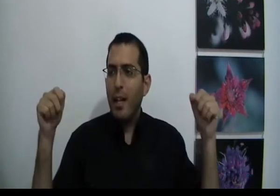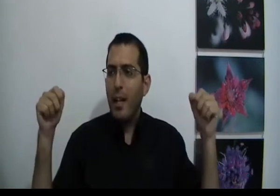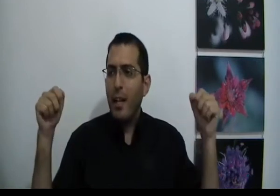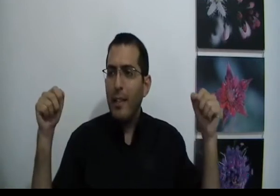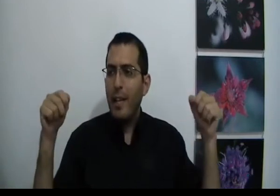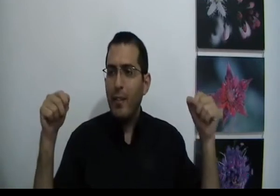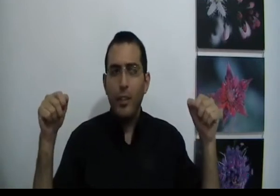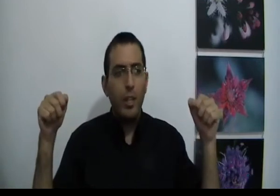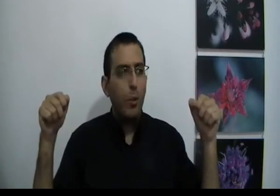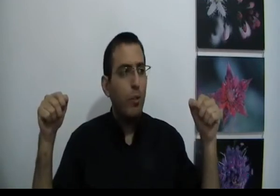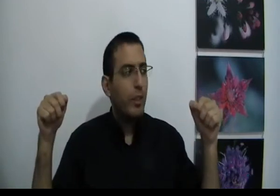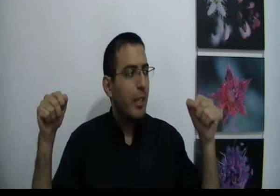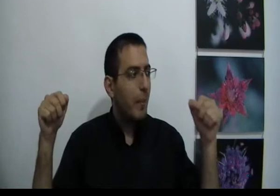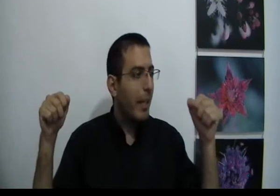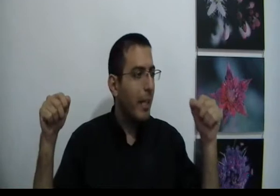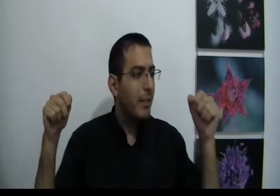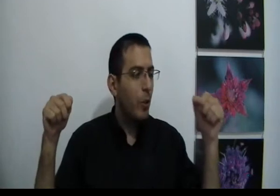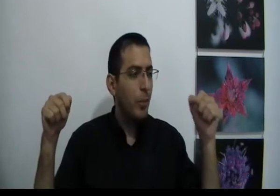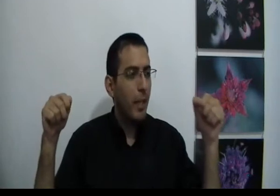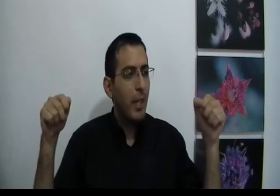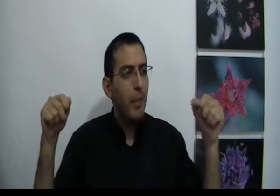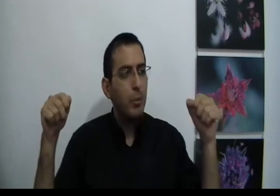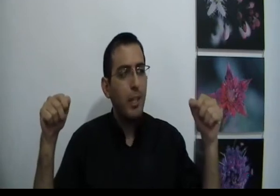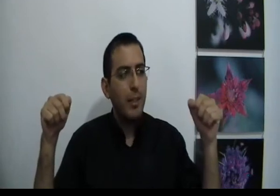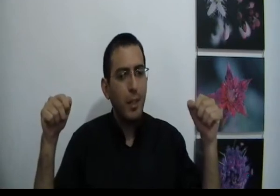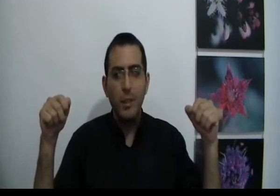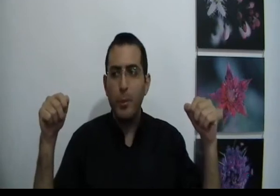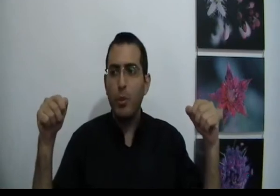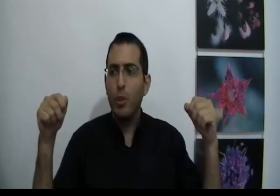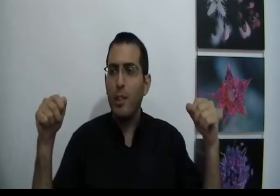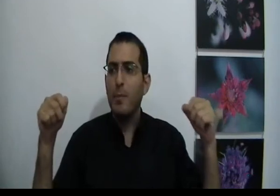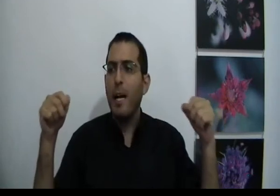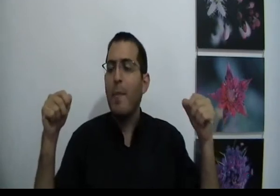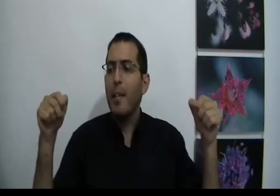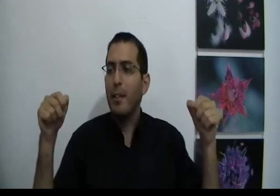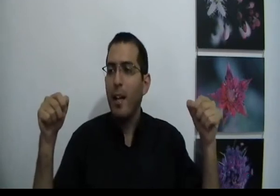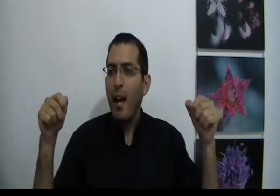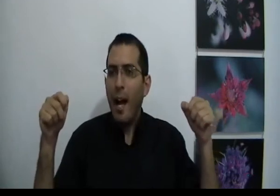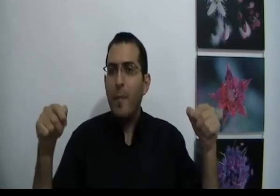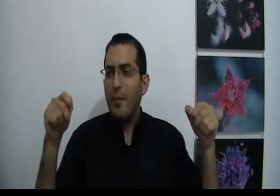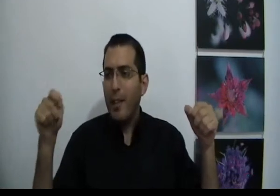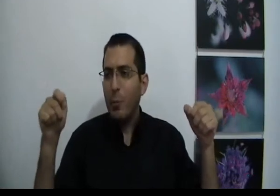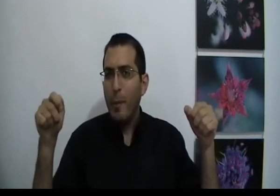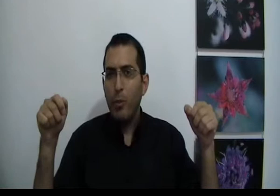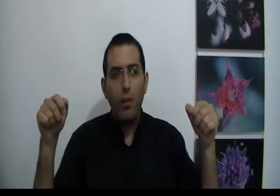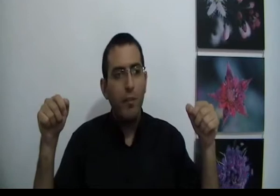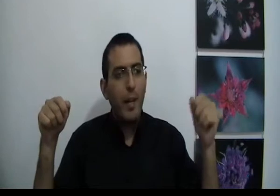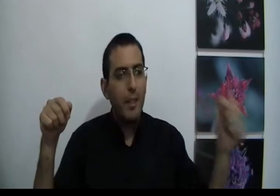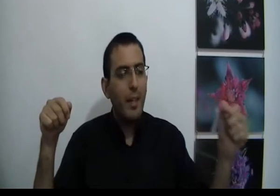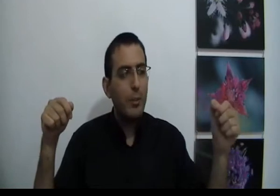את ההבנה של הקול טוב וכשאדם מגיע לאיזה קושי בחיים משהו צריך לעשות זה פשוט לשאול את עצמו מה האמת האם הדבר הזה הוא באמת טוב האם הדבר הזה